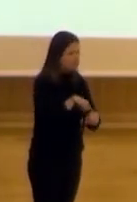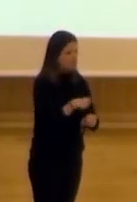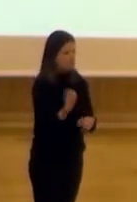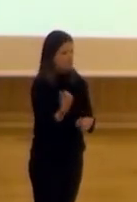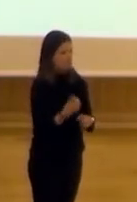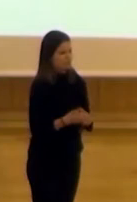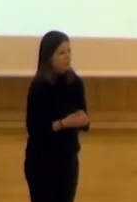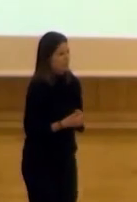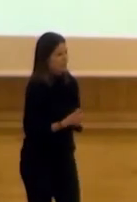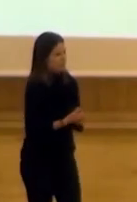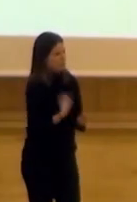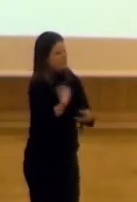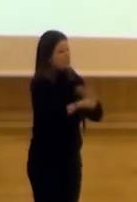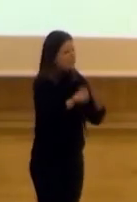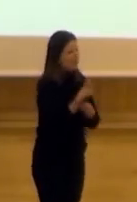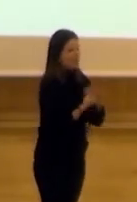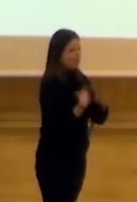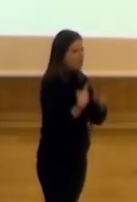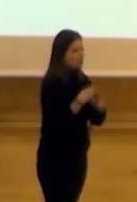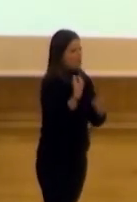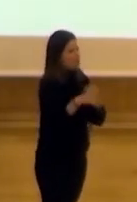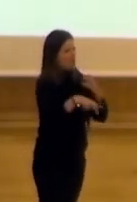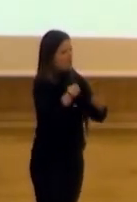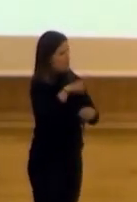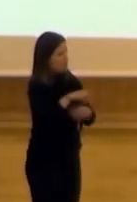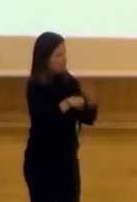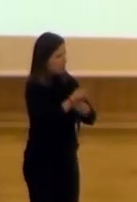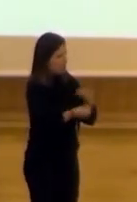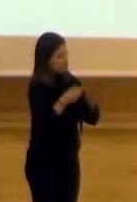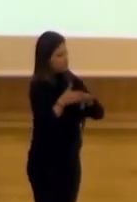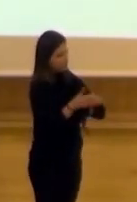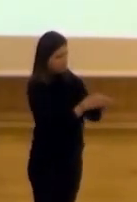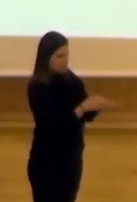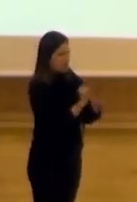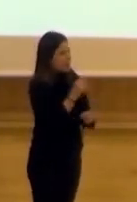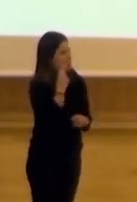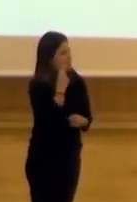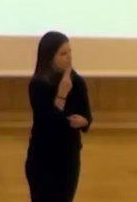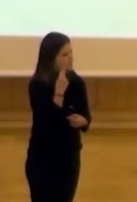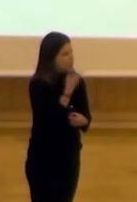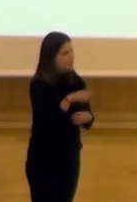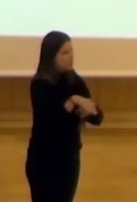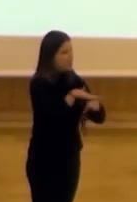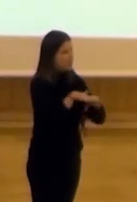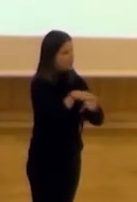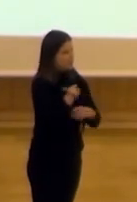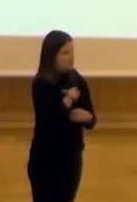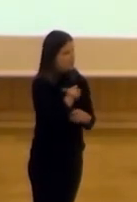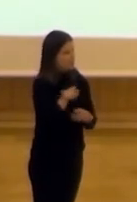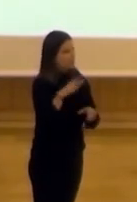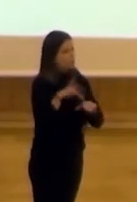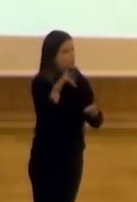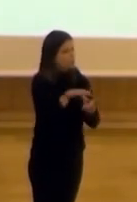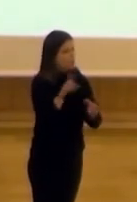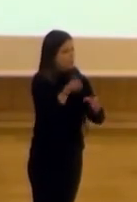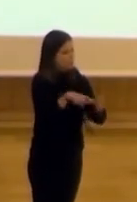.000 veces, siempre me dicen que van a hacer cosas y nunca las hacen. Y por otro lado están los miedos que tienen los administradores o los funcionarios cuando participan